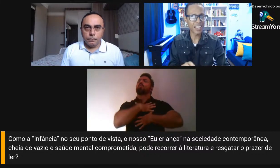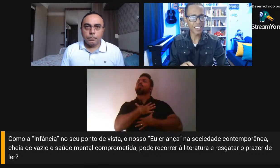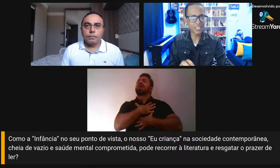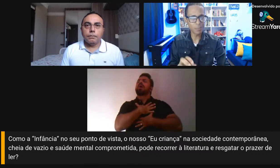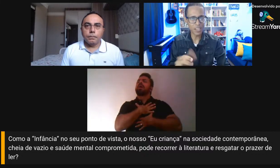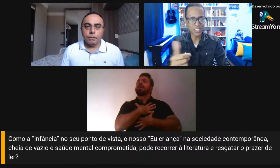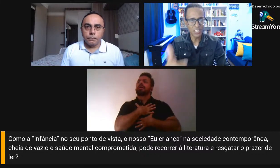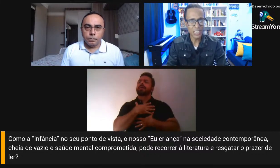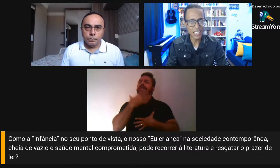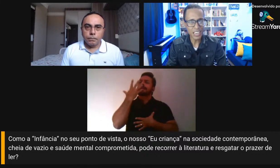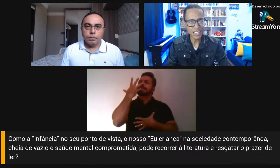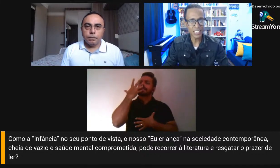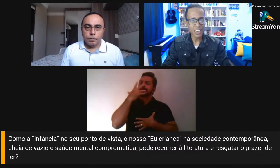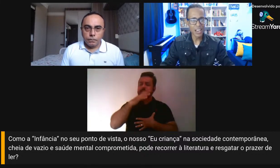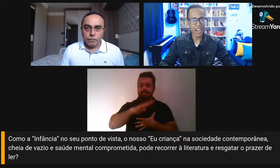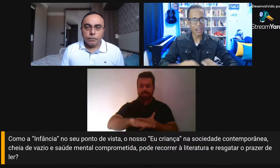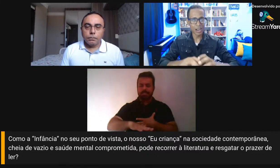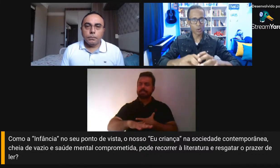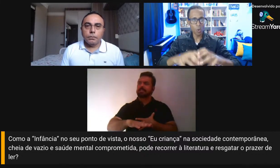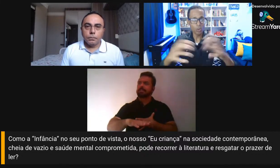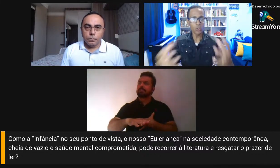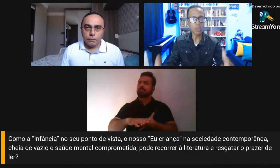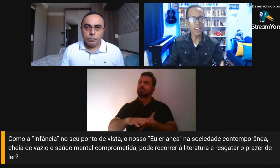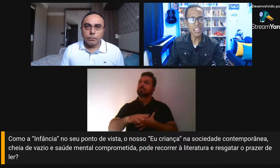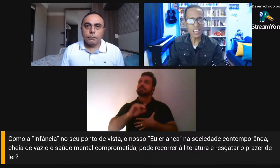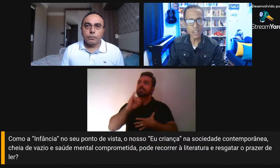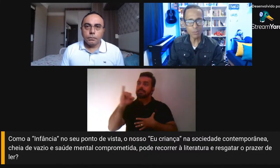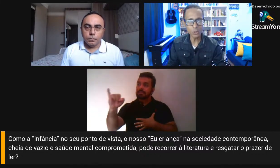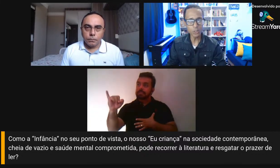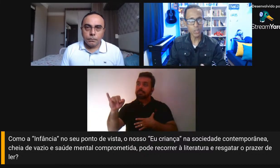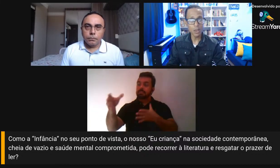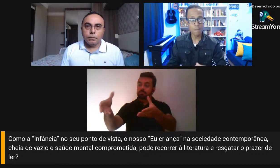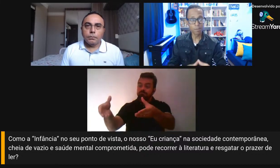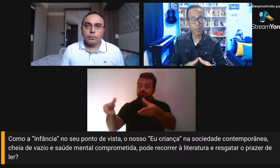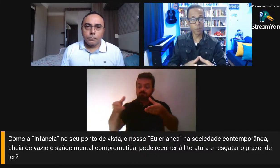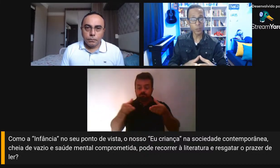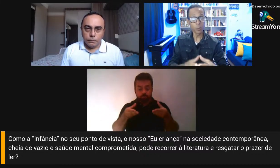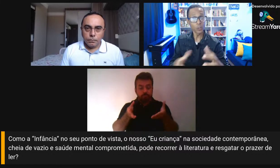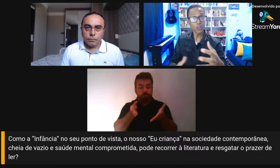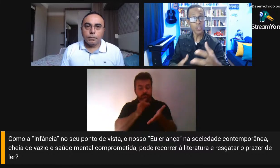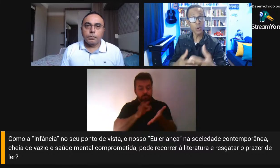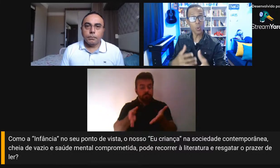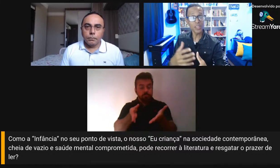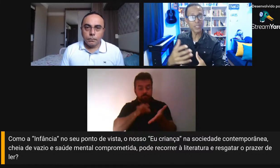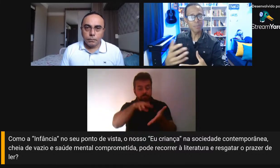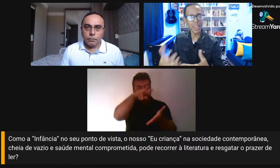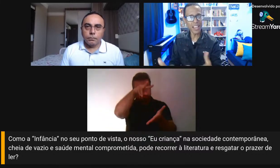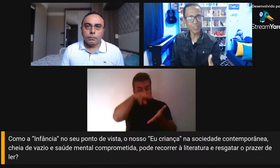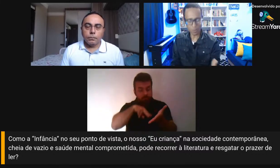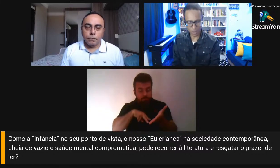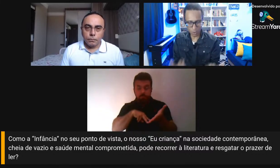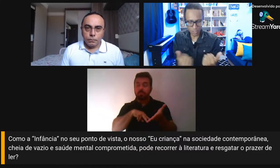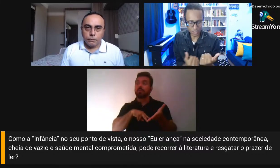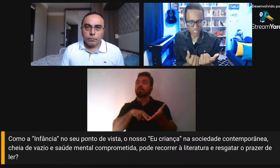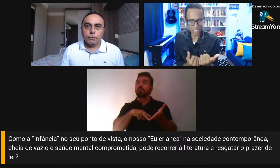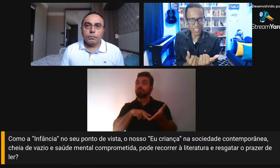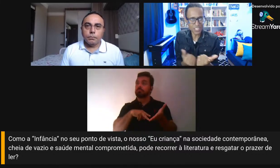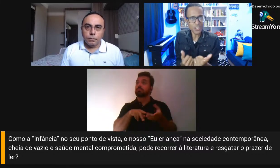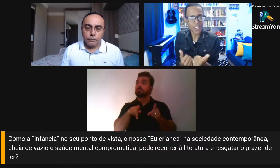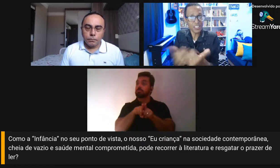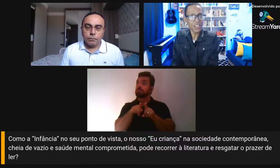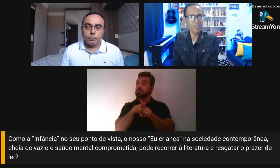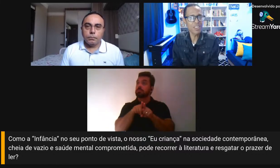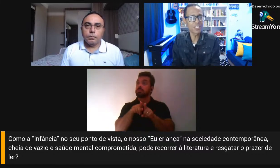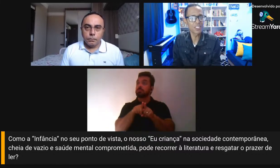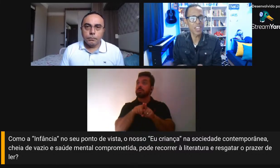resgatar esse prazer de ler, consumir livros, depois produzir o conhecimento, porque quando a gente